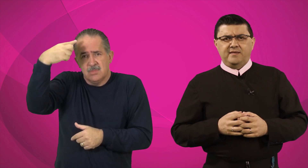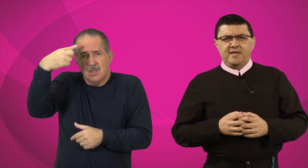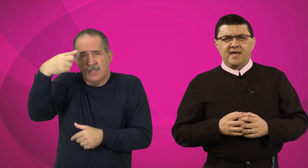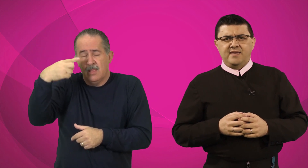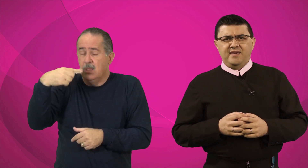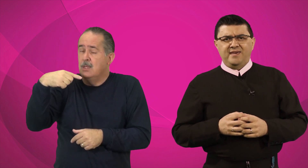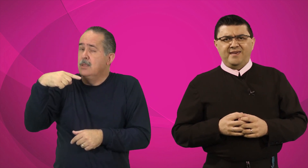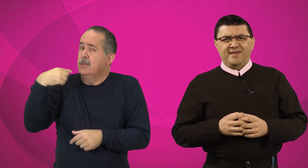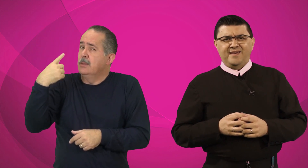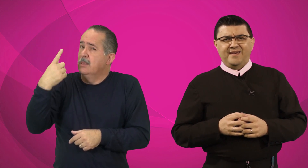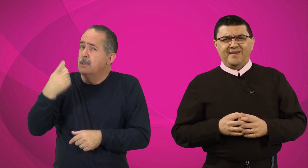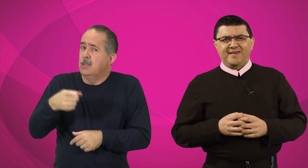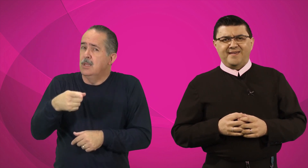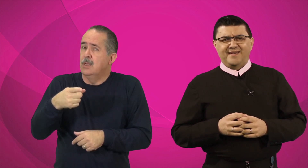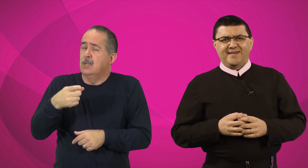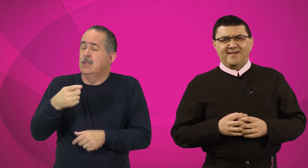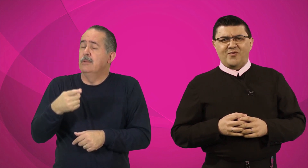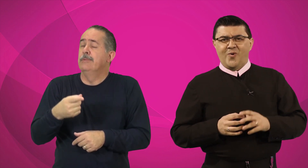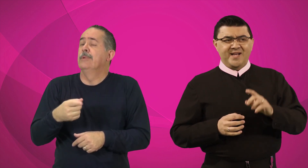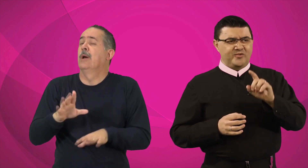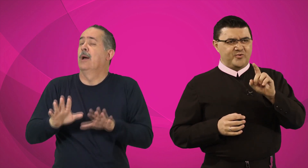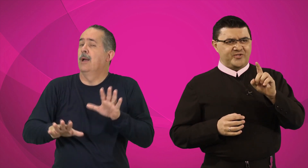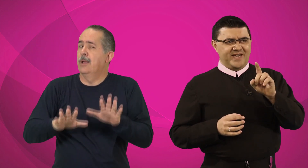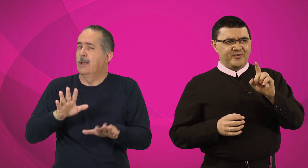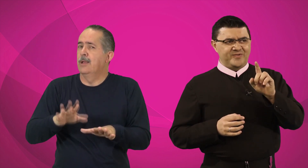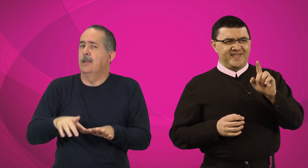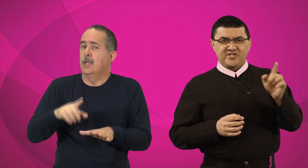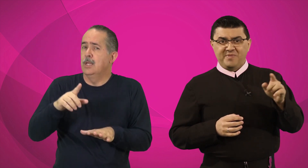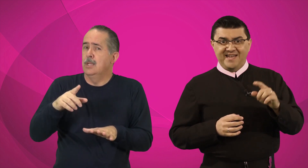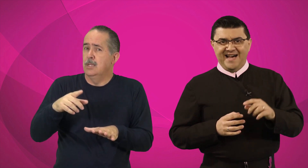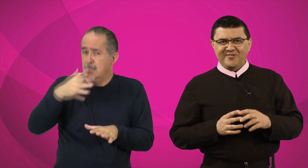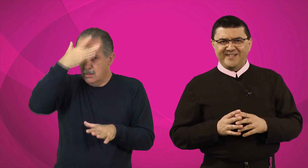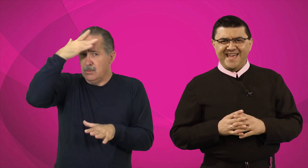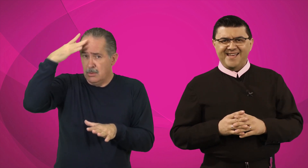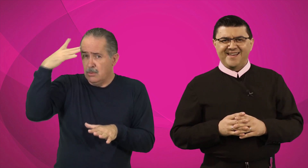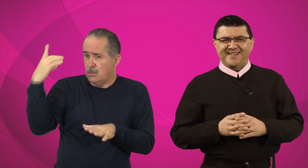E aí, quantos já não se espelharam nela?